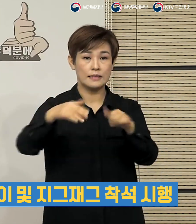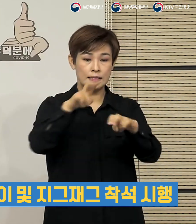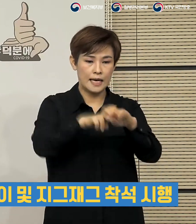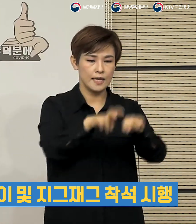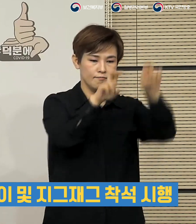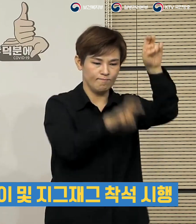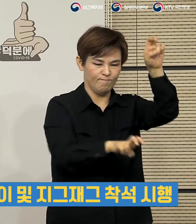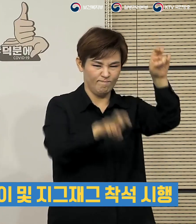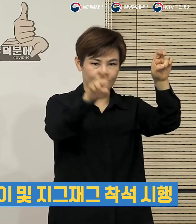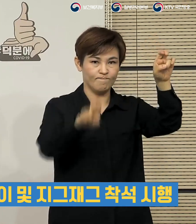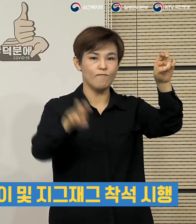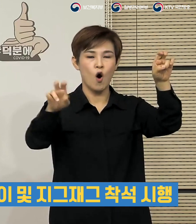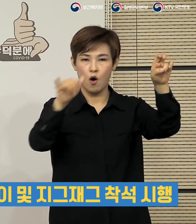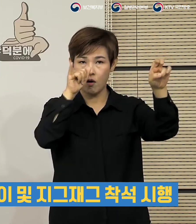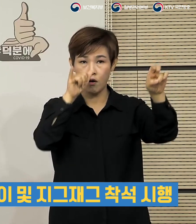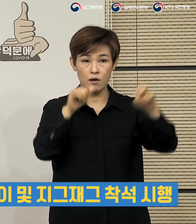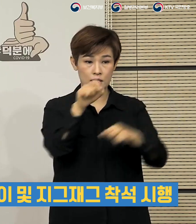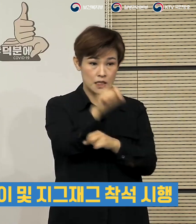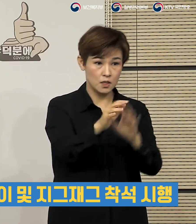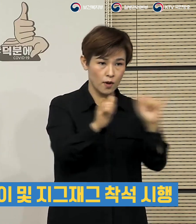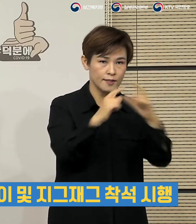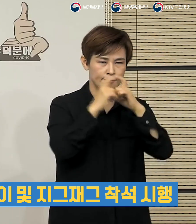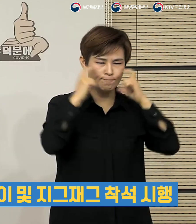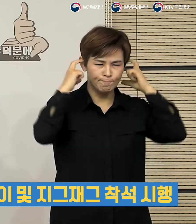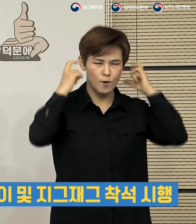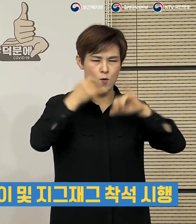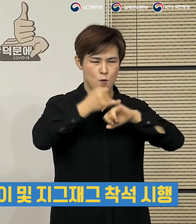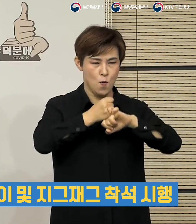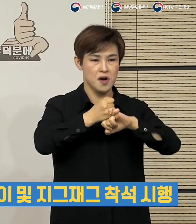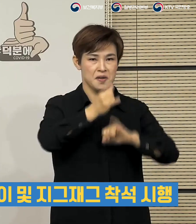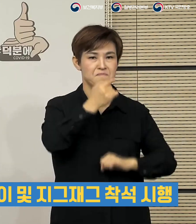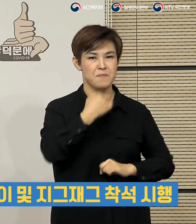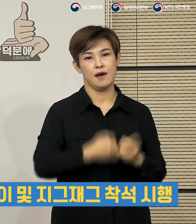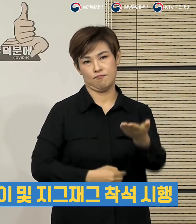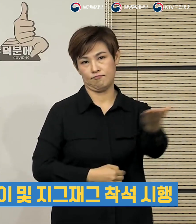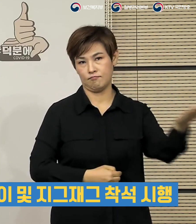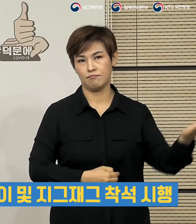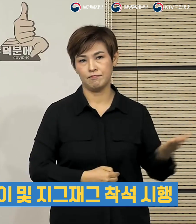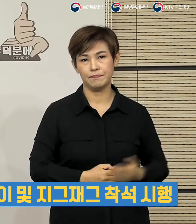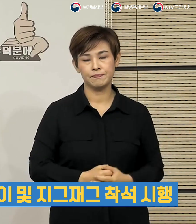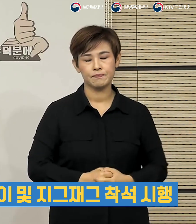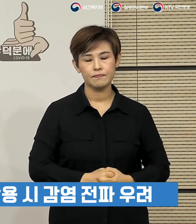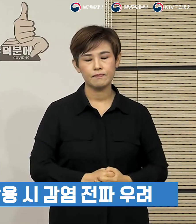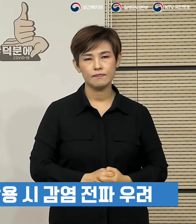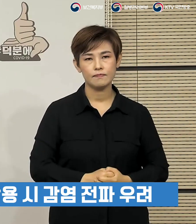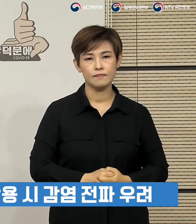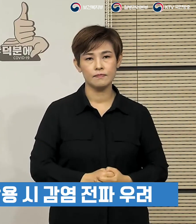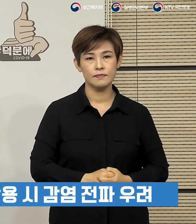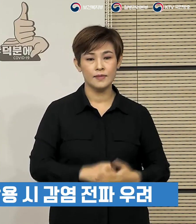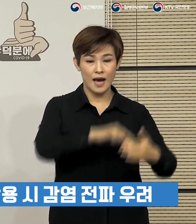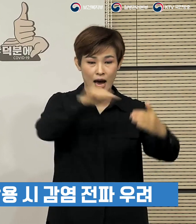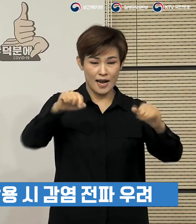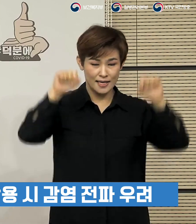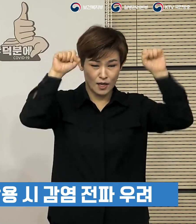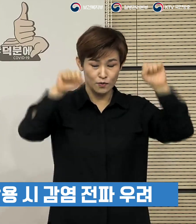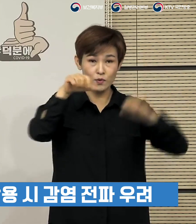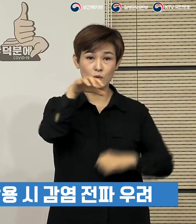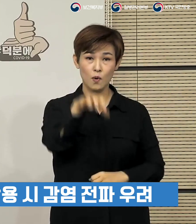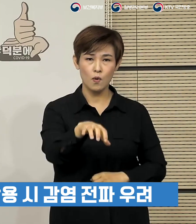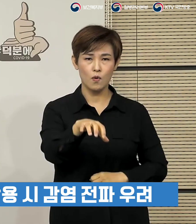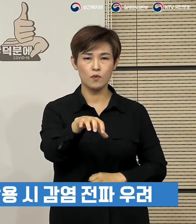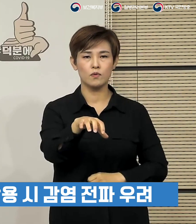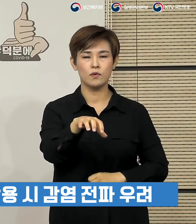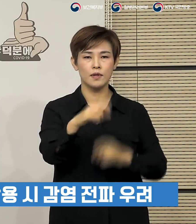종사자들도 철저히 마스크를 착용하였습니다. 실내 체육시설도